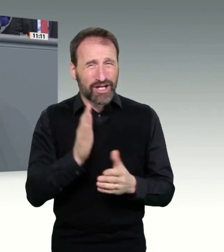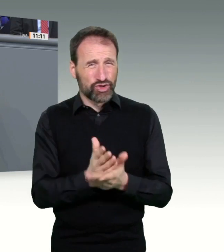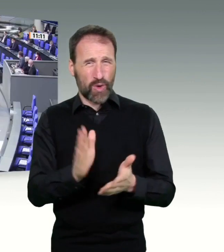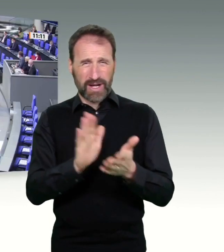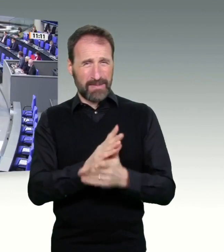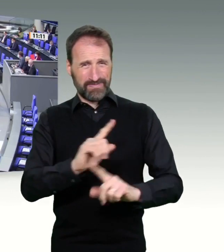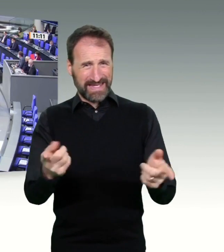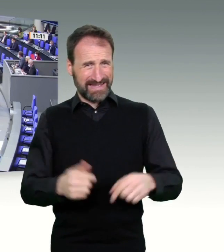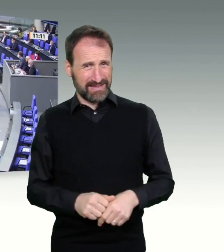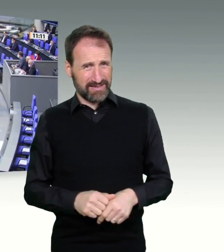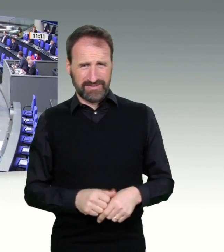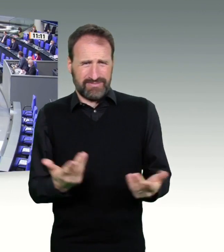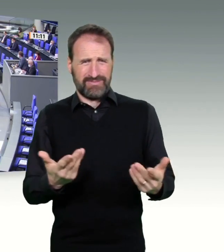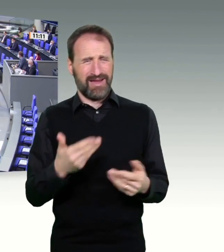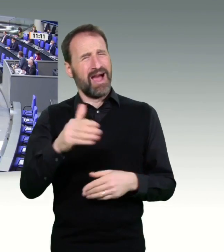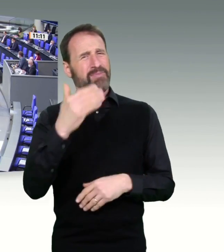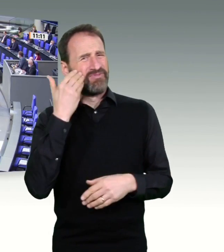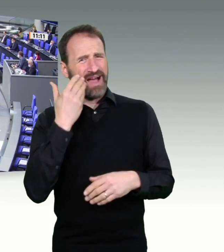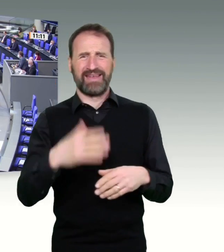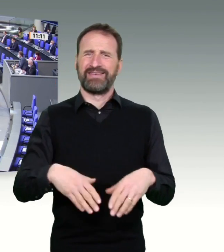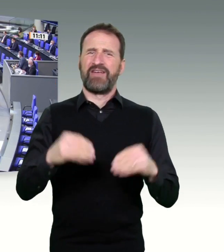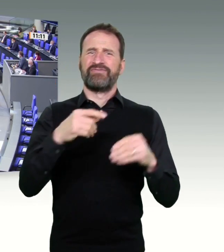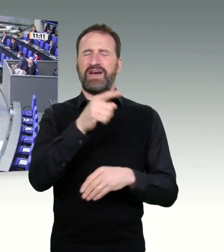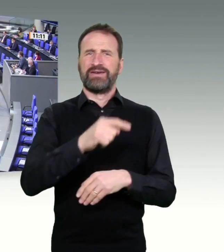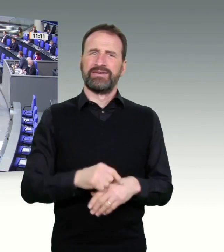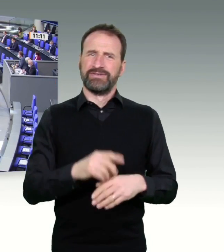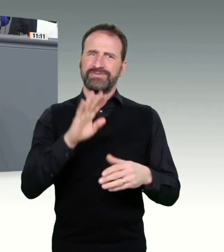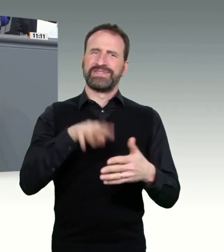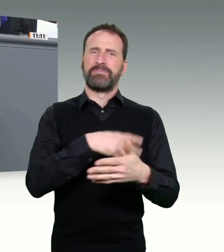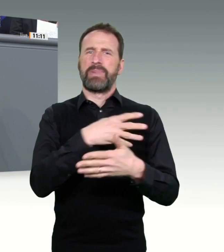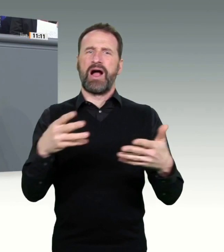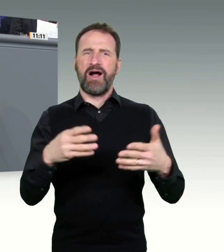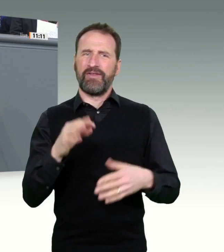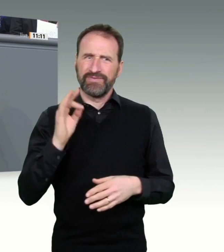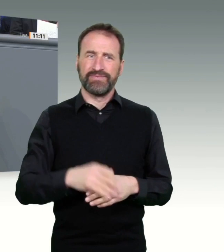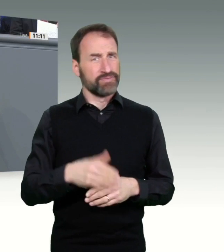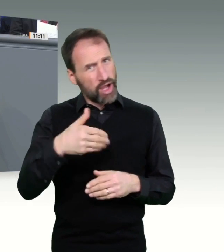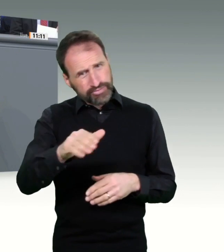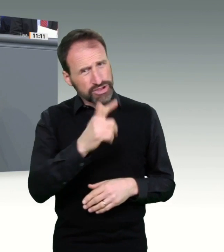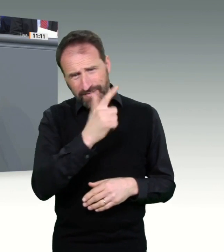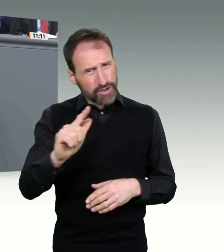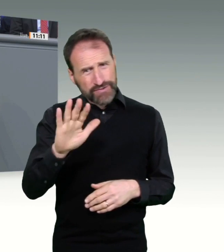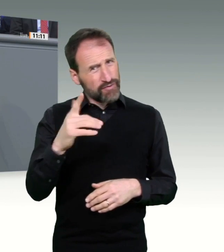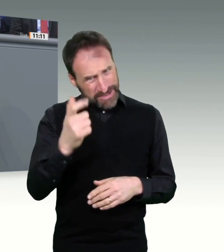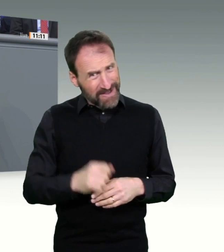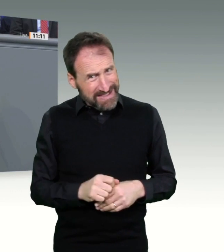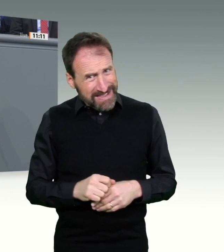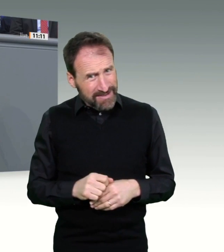Portale, Apps und Register werden Deutschland in dieser Krise genauso wenig voranbringen wie die unrealistischen